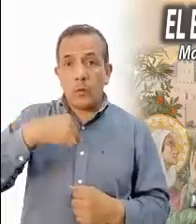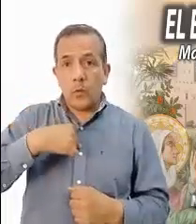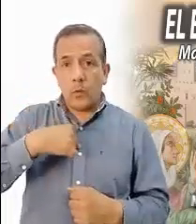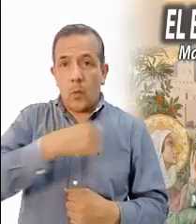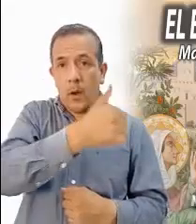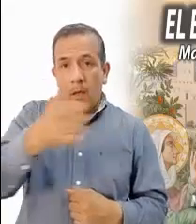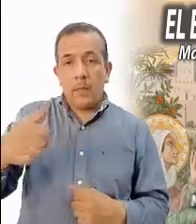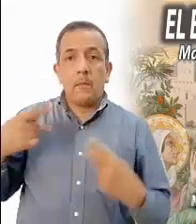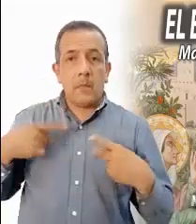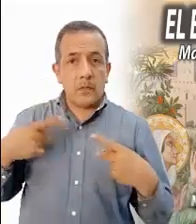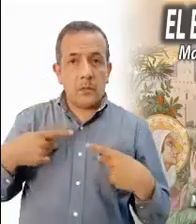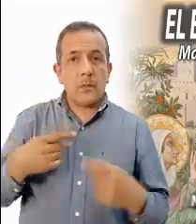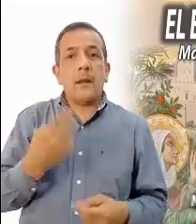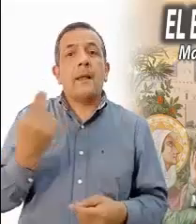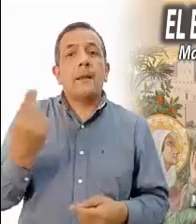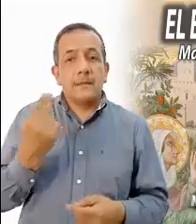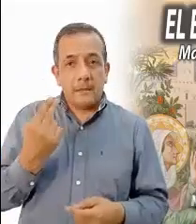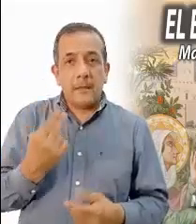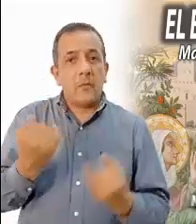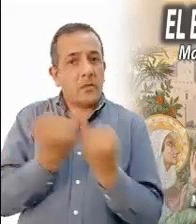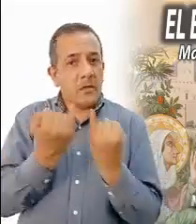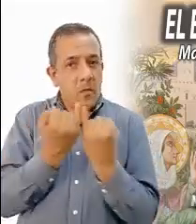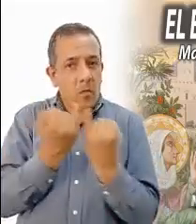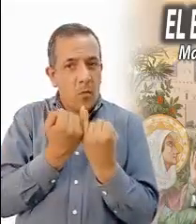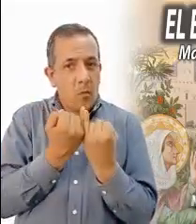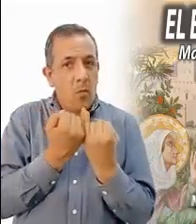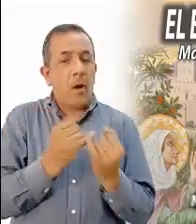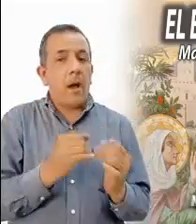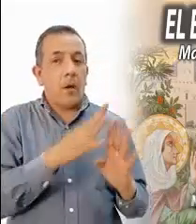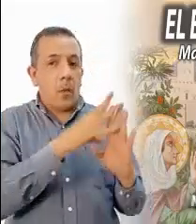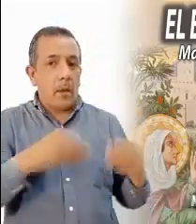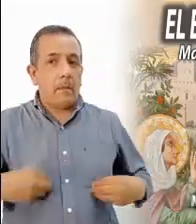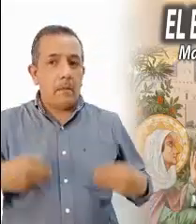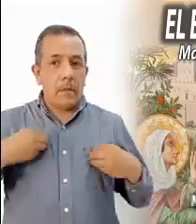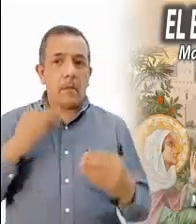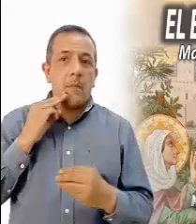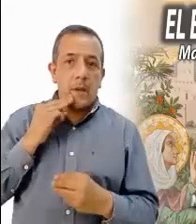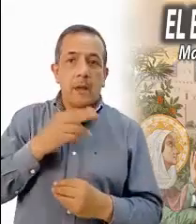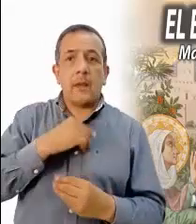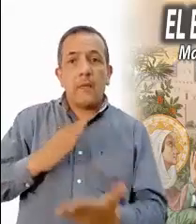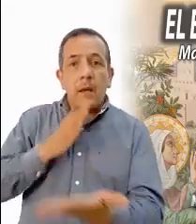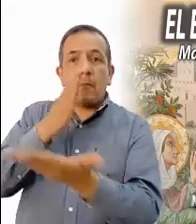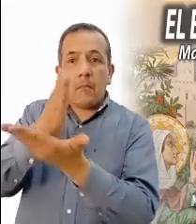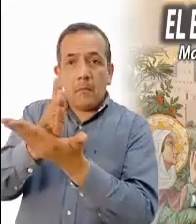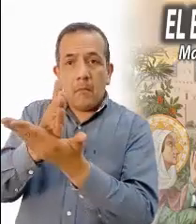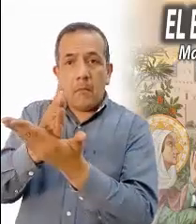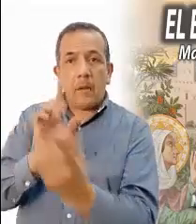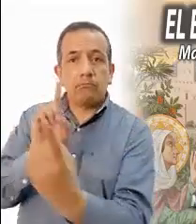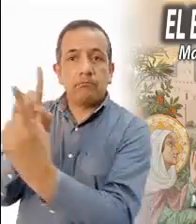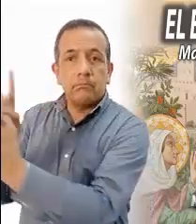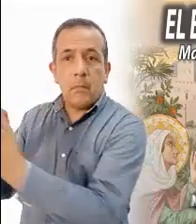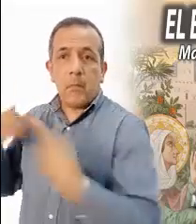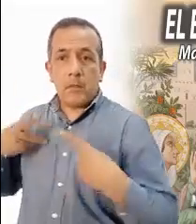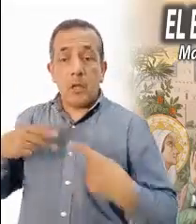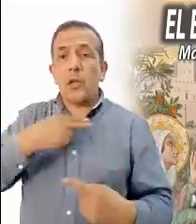nosotros, seamos como María que va al encuentro, que llevemos nosotros, en nuestra